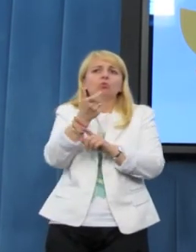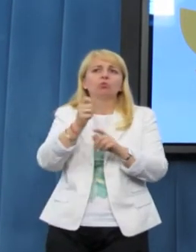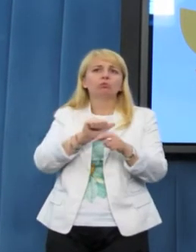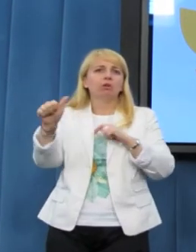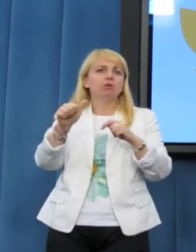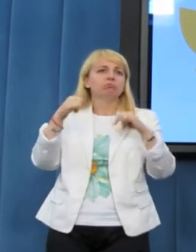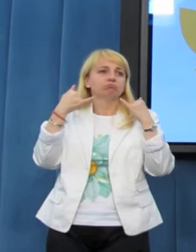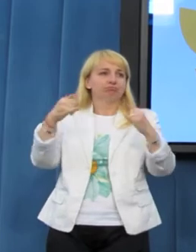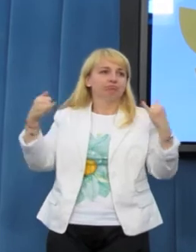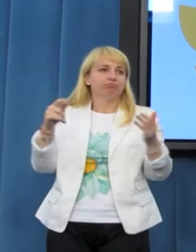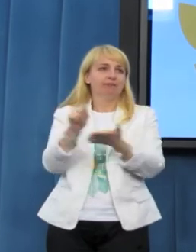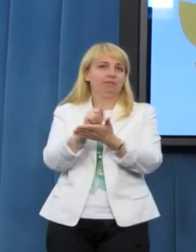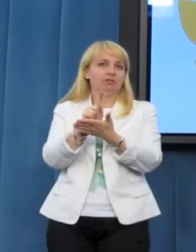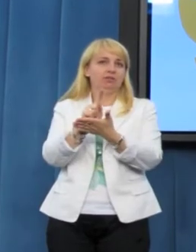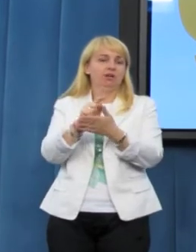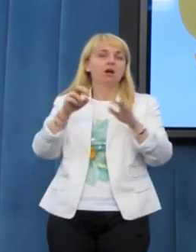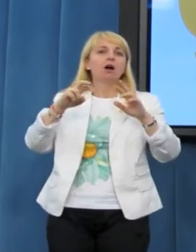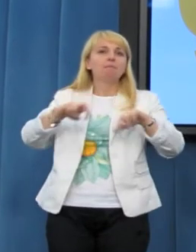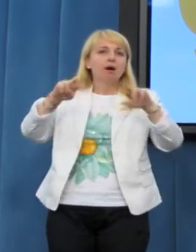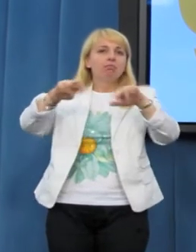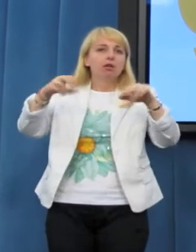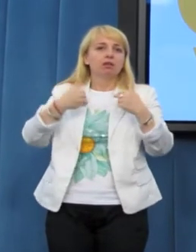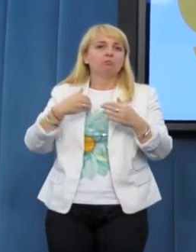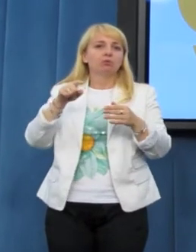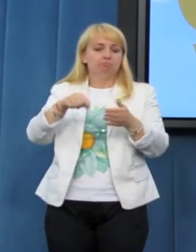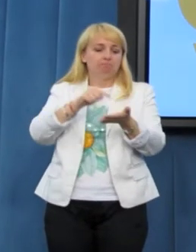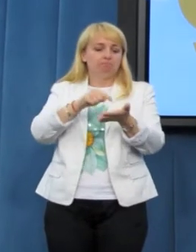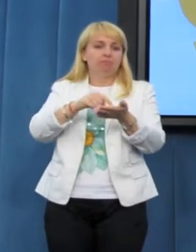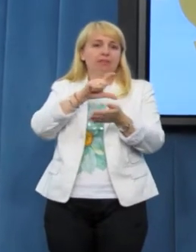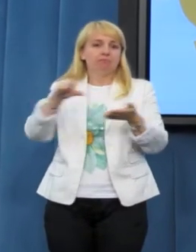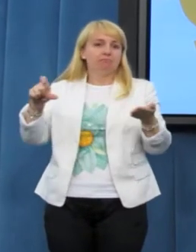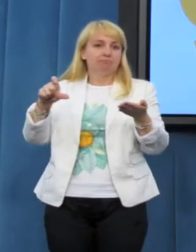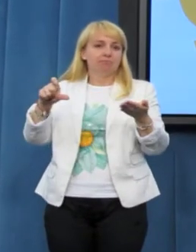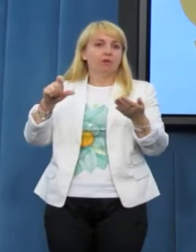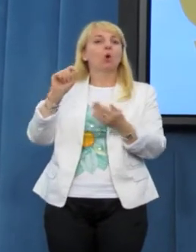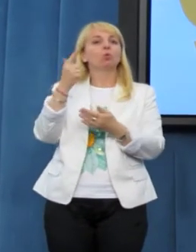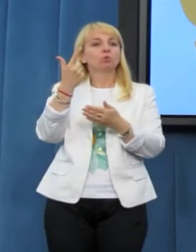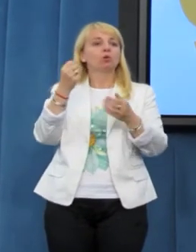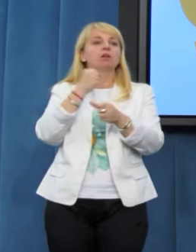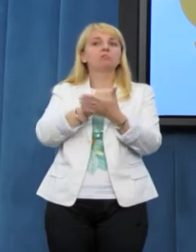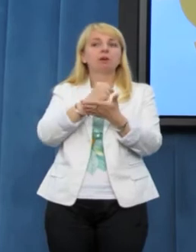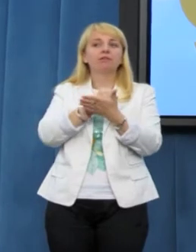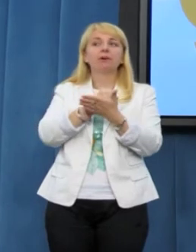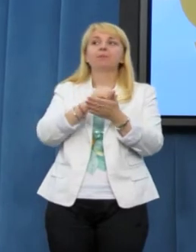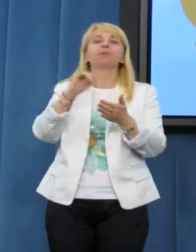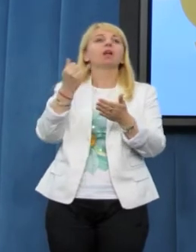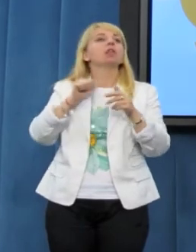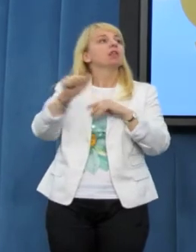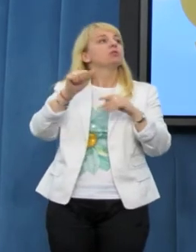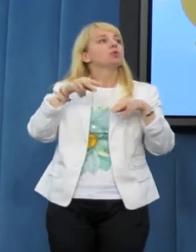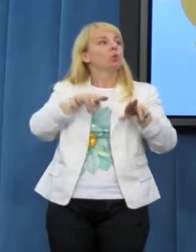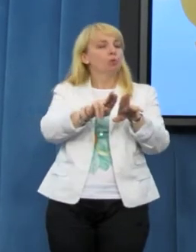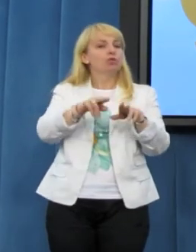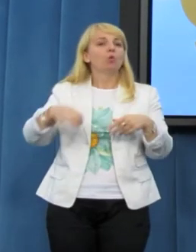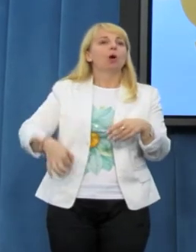badania przeprowadzone właściwie w tym samym czasie. I druga sprawa, jak się ma udział Pani